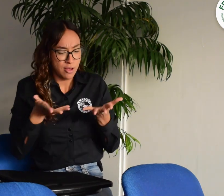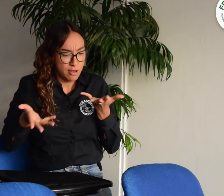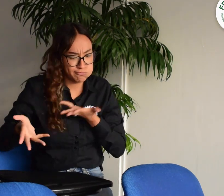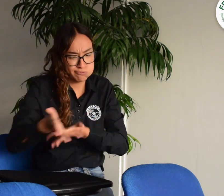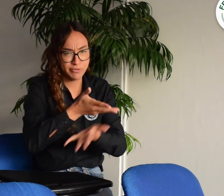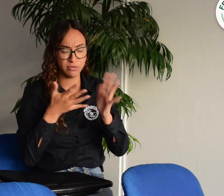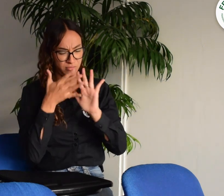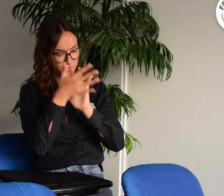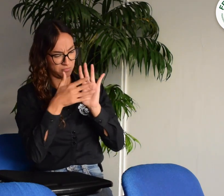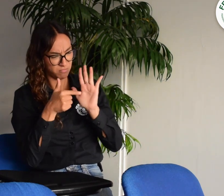Señas Colombiana,